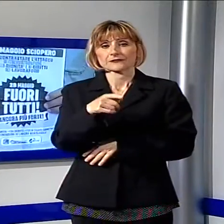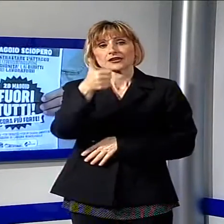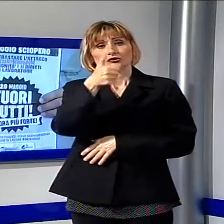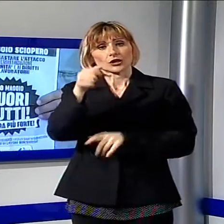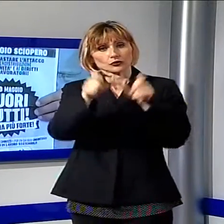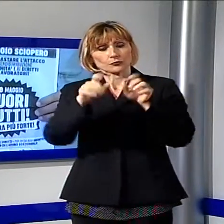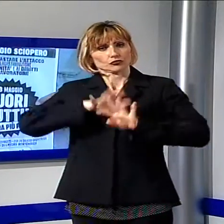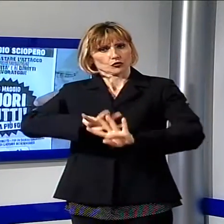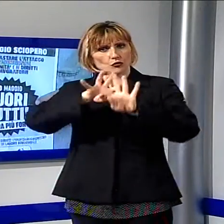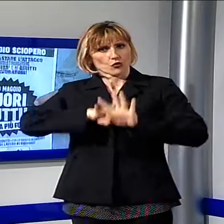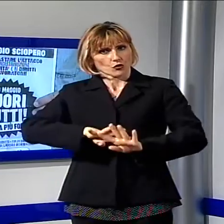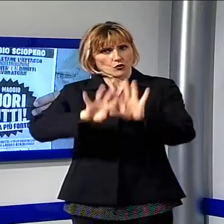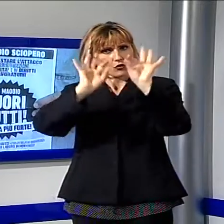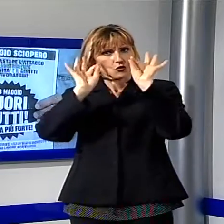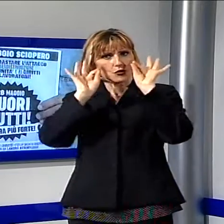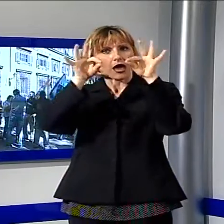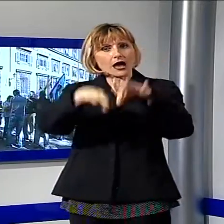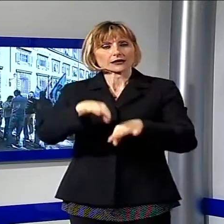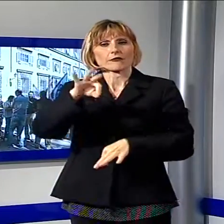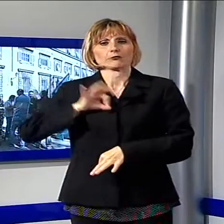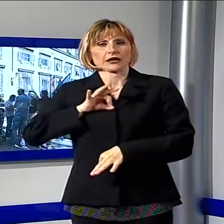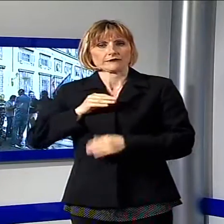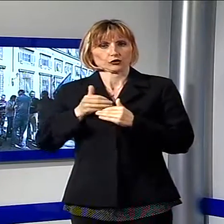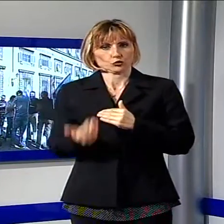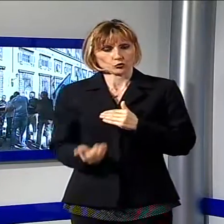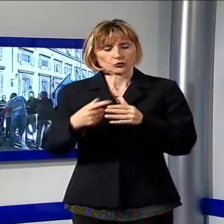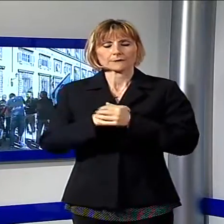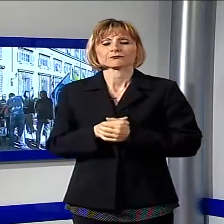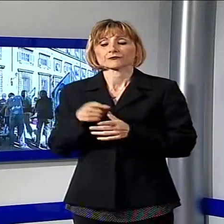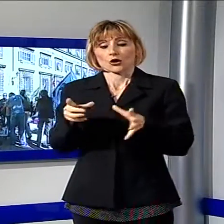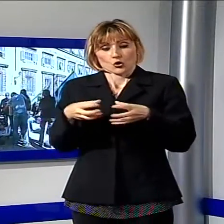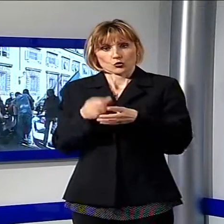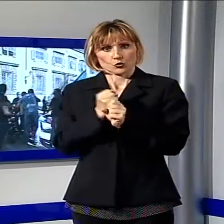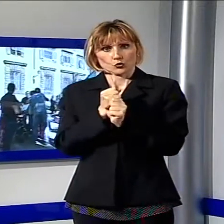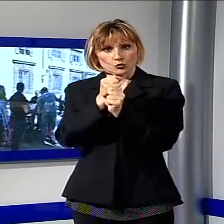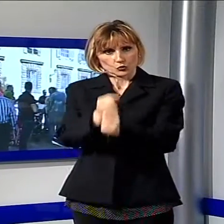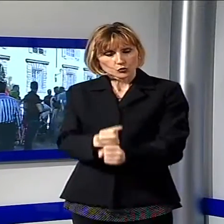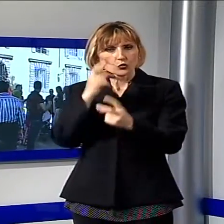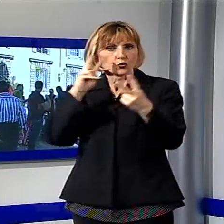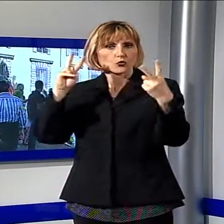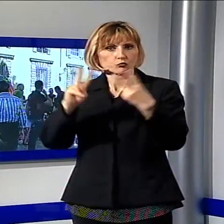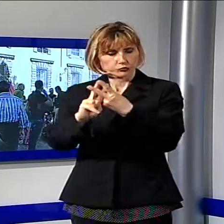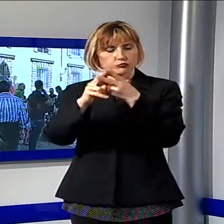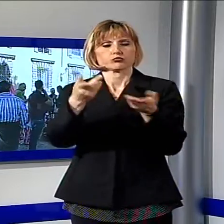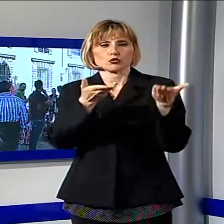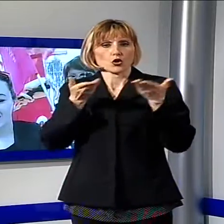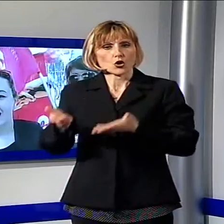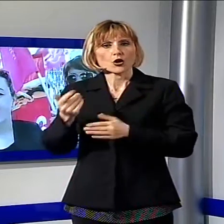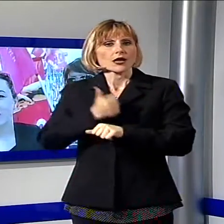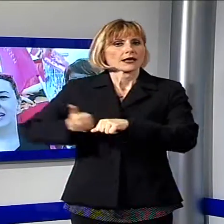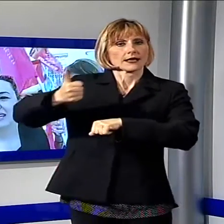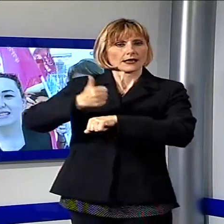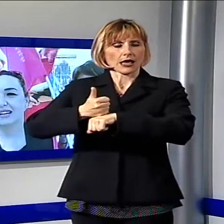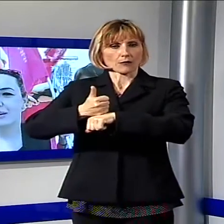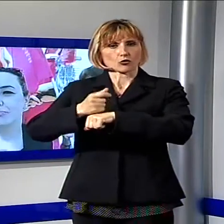al corteo, che è sfociato in un presidio davanti alla prefettura, dove una delegazione di rappresentanti dei lavoratori è stata ricevuta dal capo di